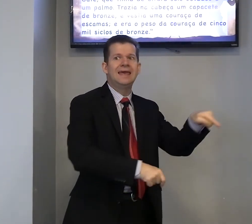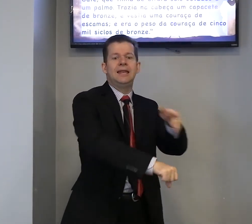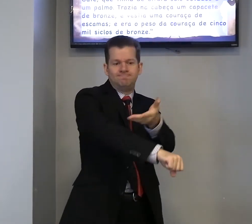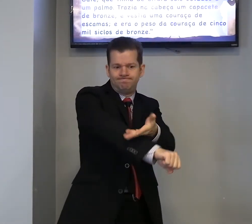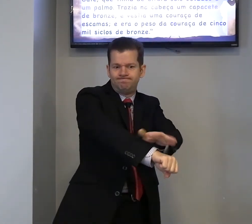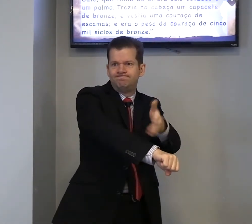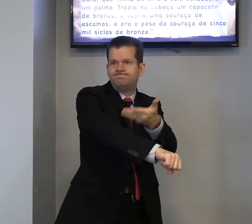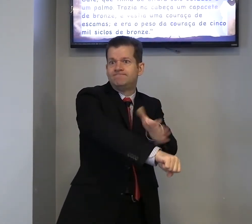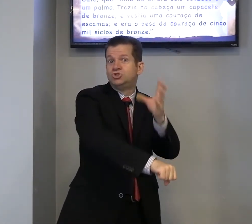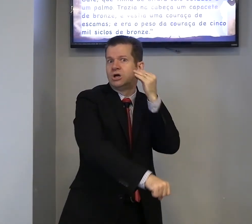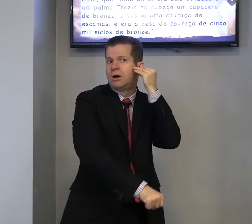ele, já,